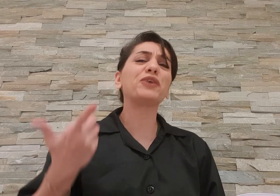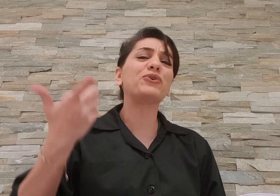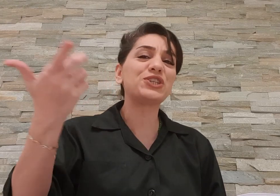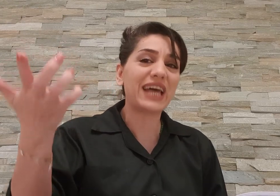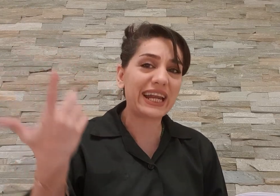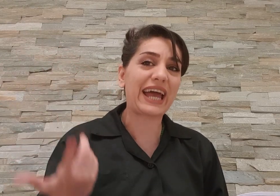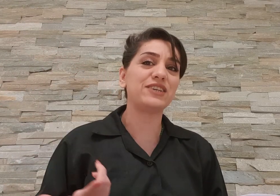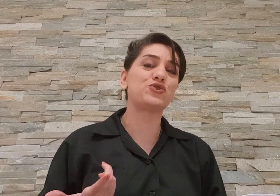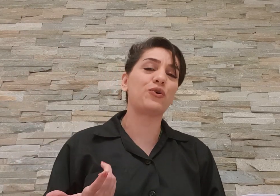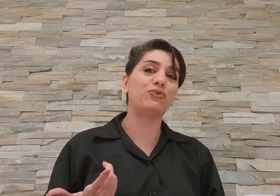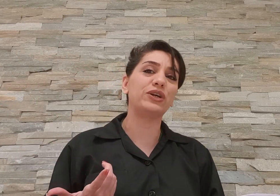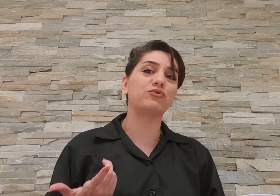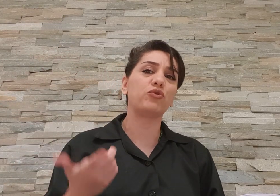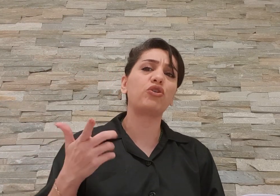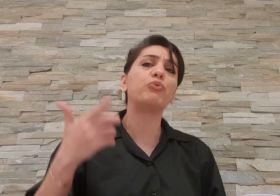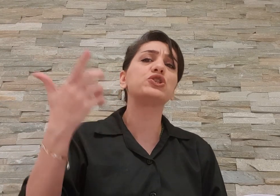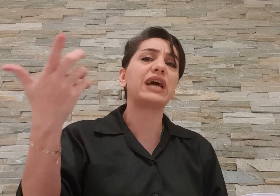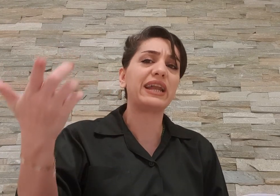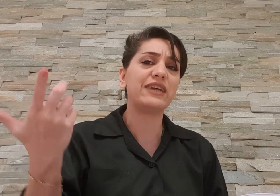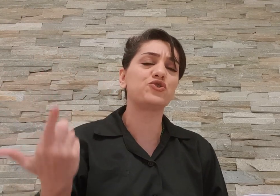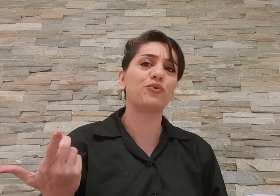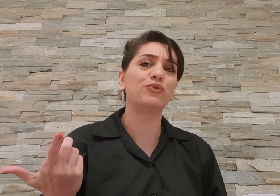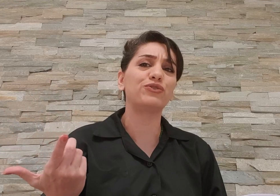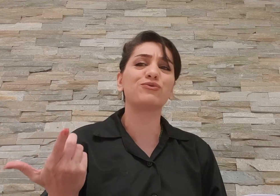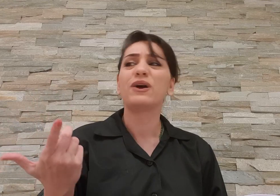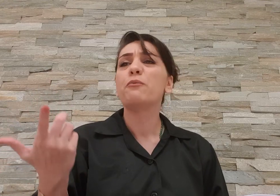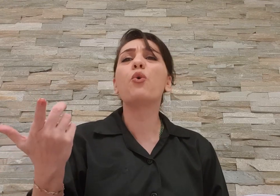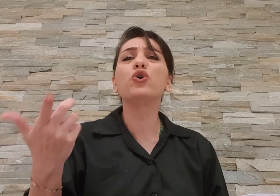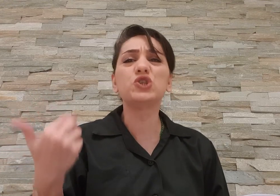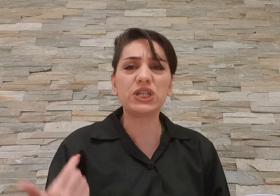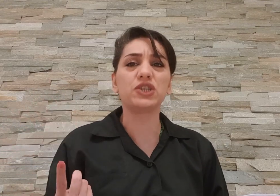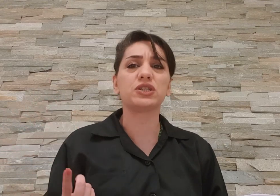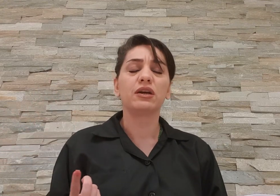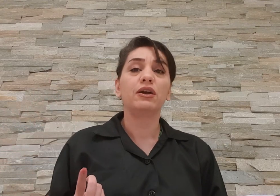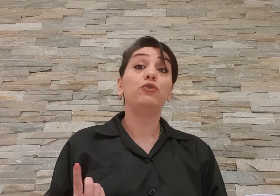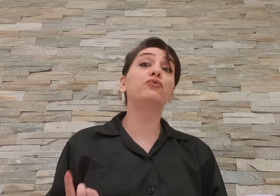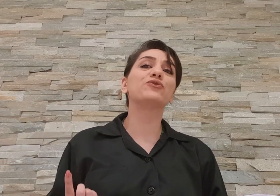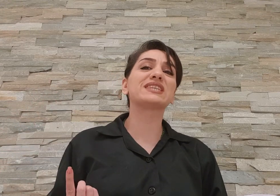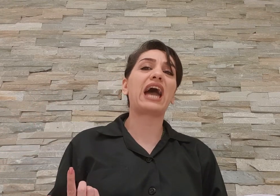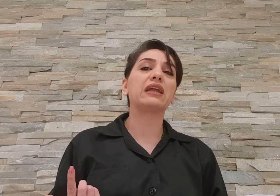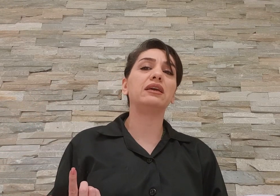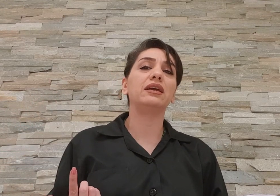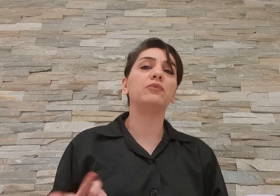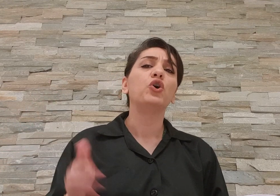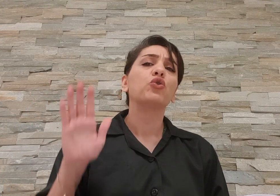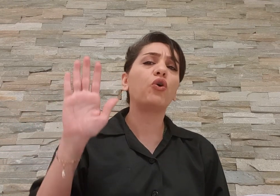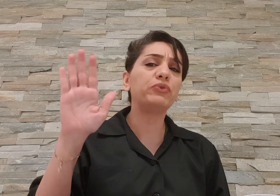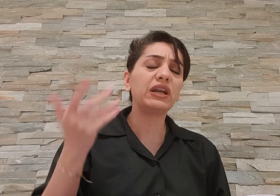که پشت در رئیس جمهورتون اتاق پشت در رئیس جمهورتون منشیش نفوز کردیم کوپی